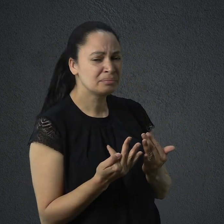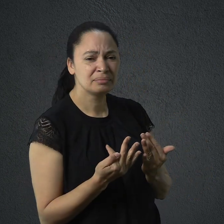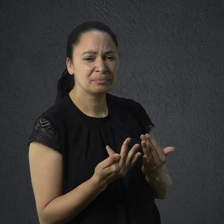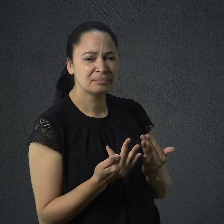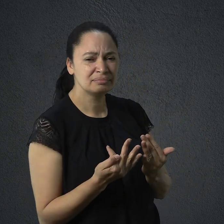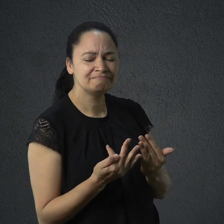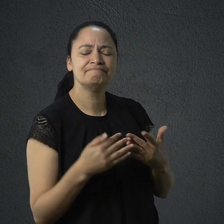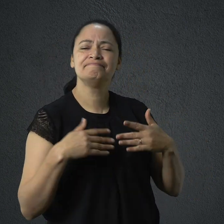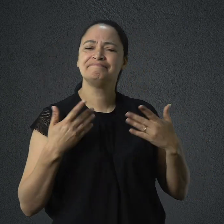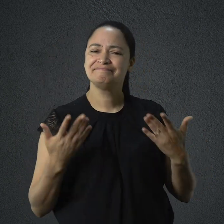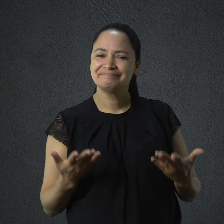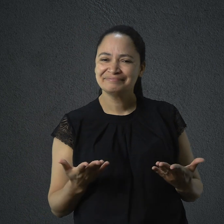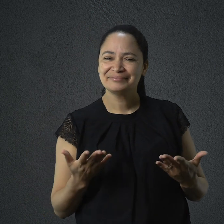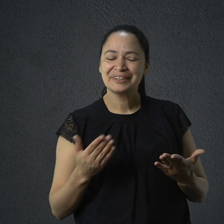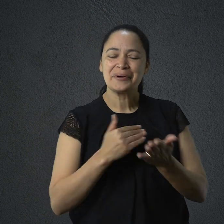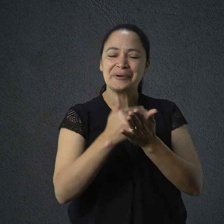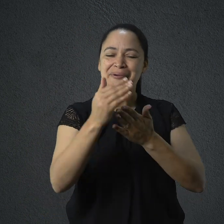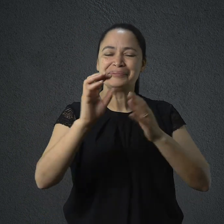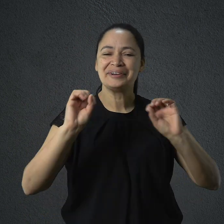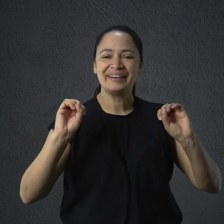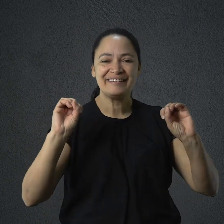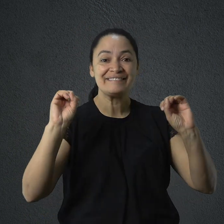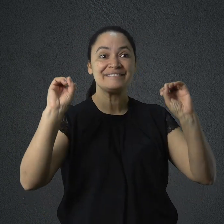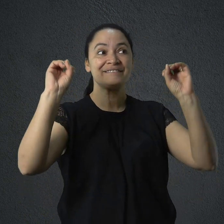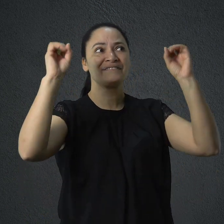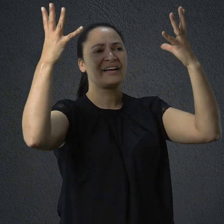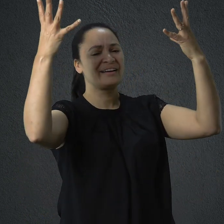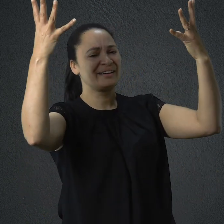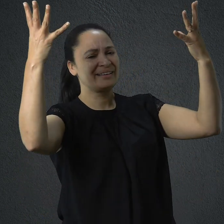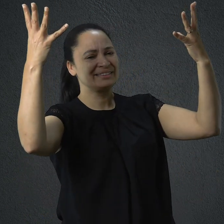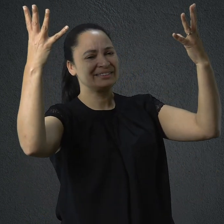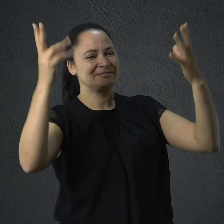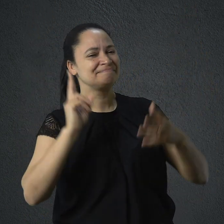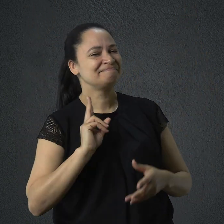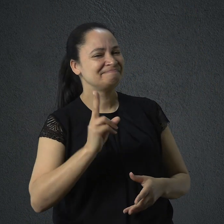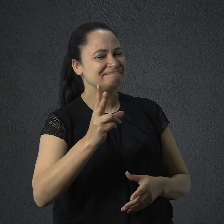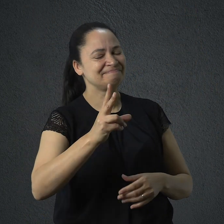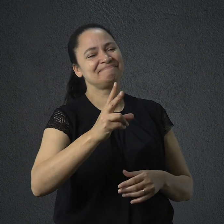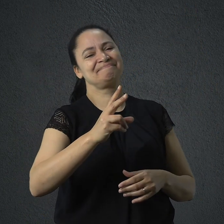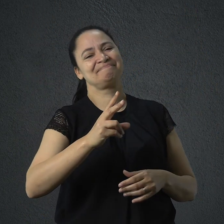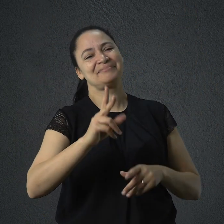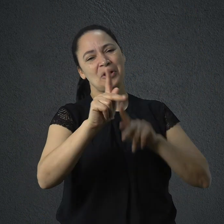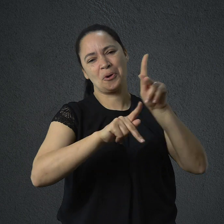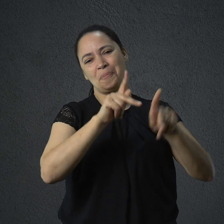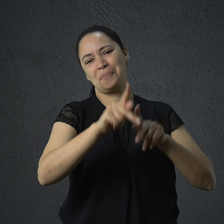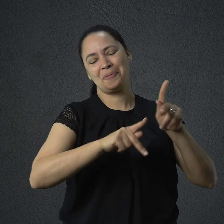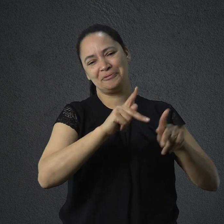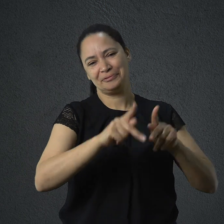Assim foi instituída a festa do Purim, a ser celebrada para sempre pelos judeus, para que aquele momento da história